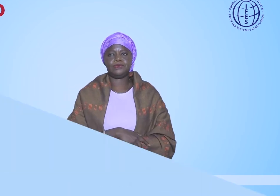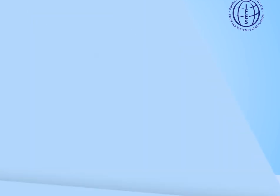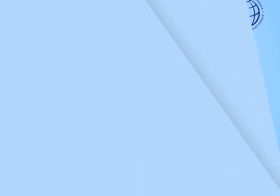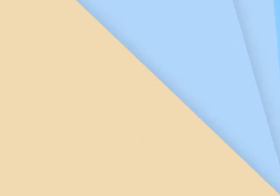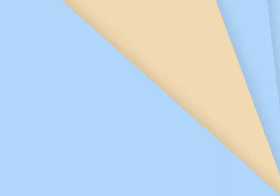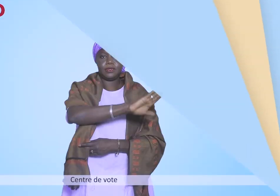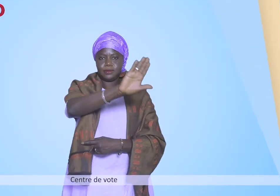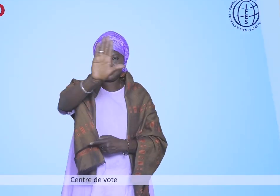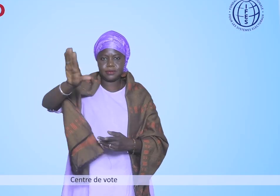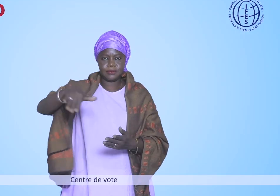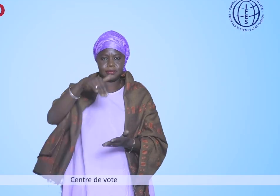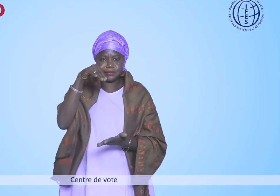Centre de vote